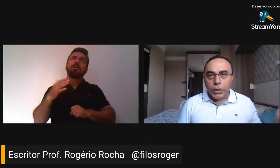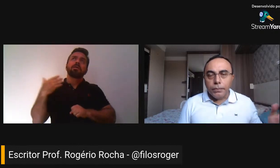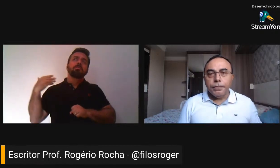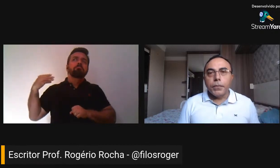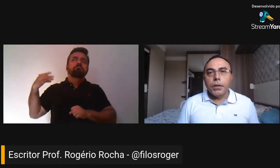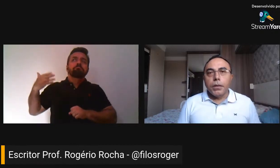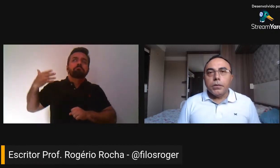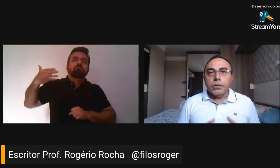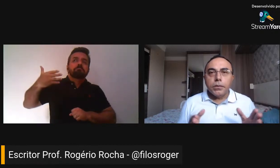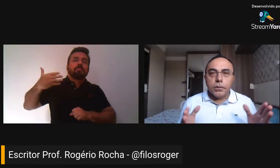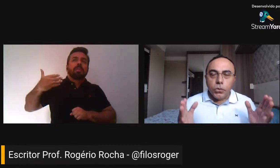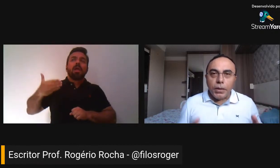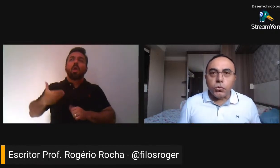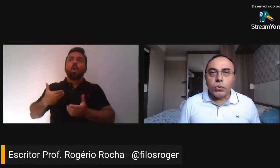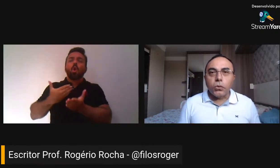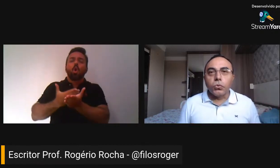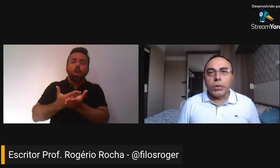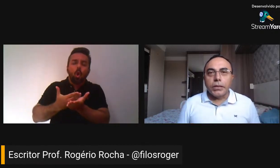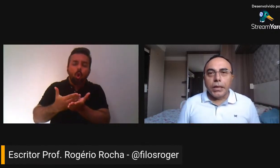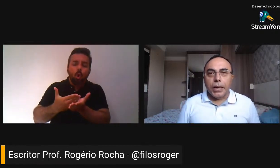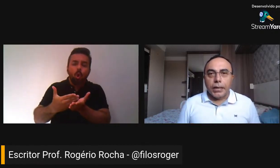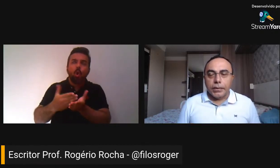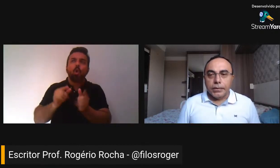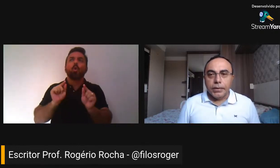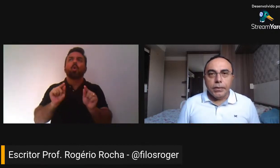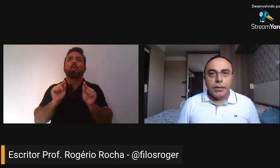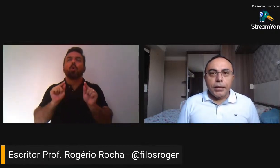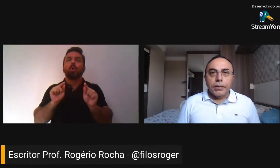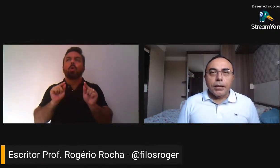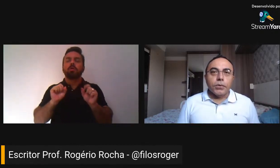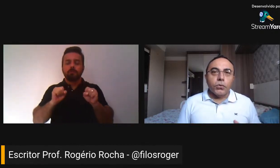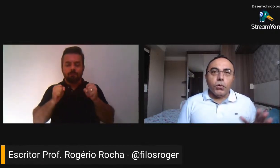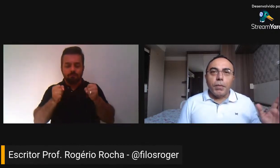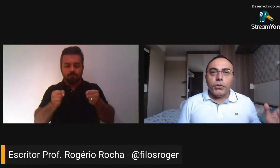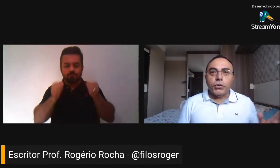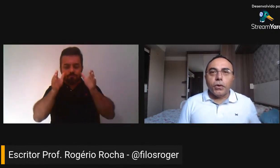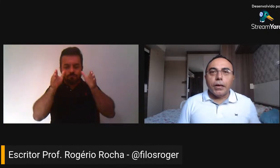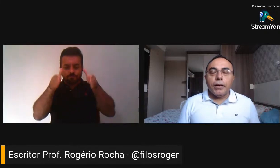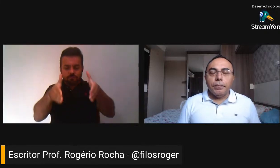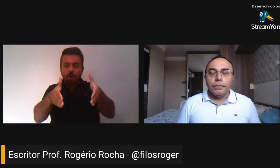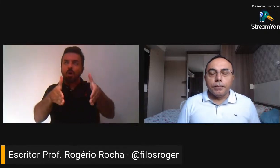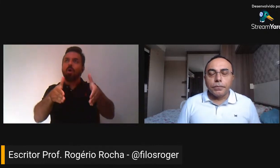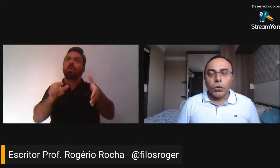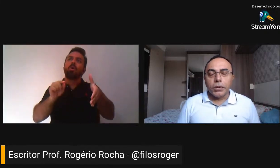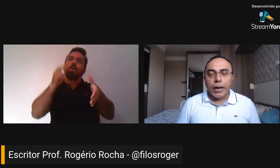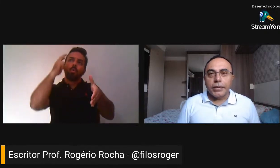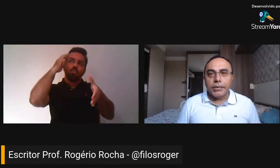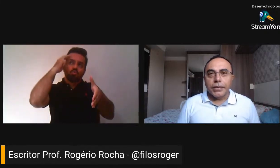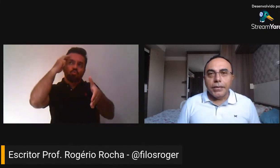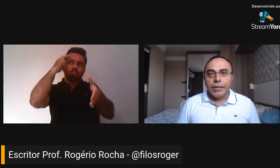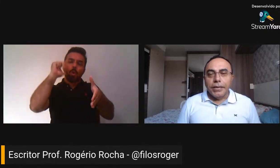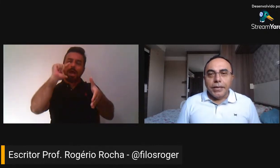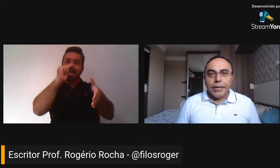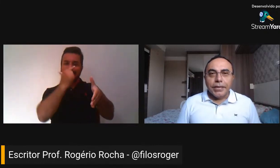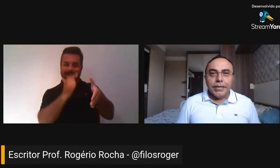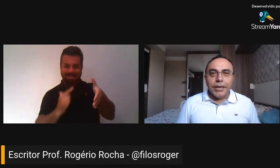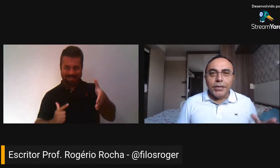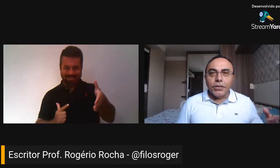cultura, sobretudo à cultura literária. Então, tem toda uma história aí por trás,